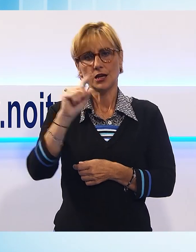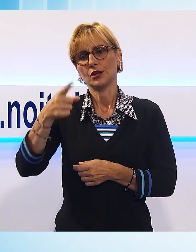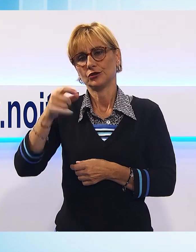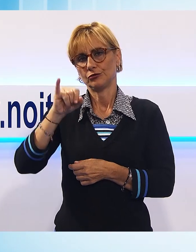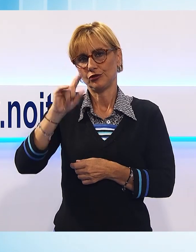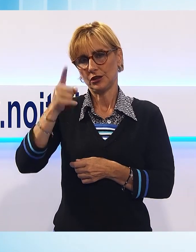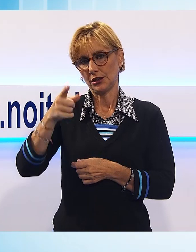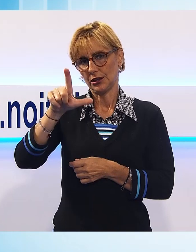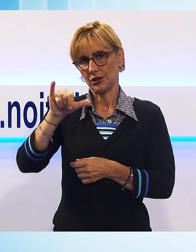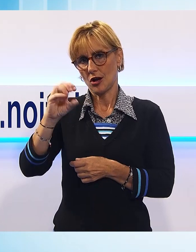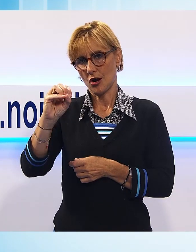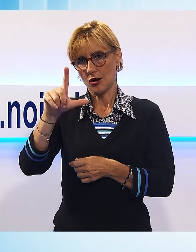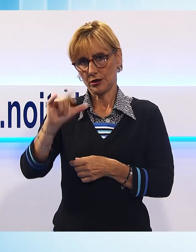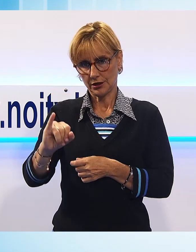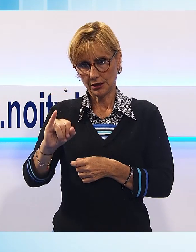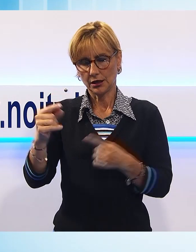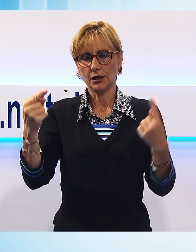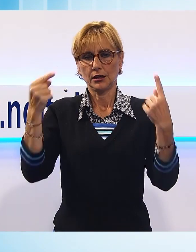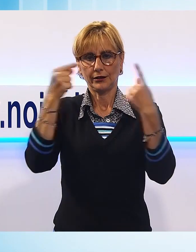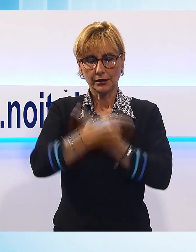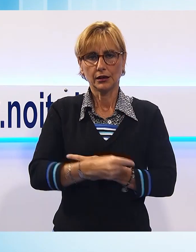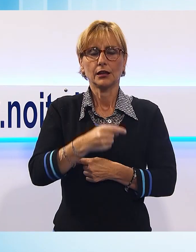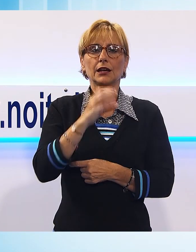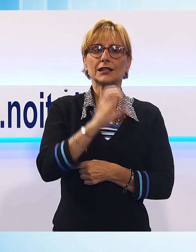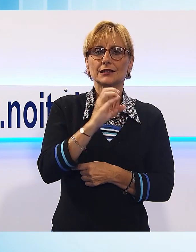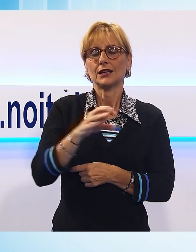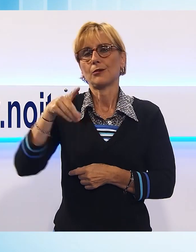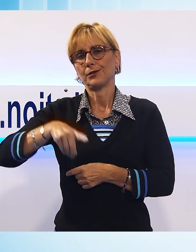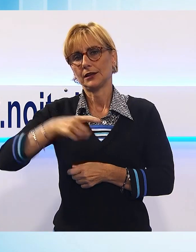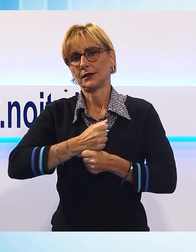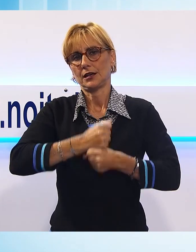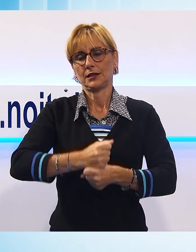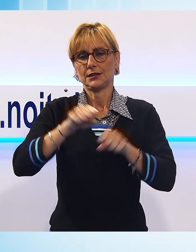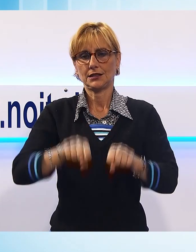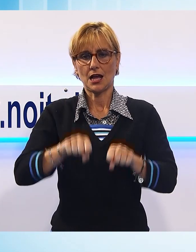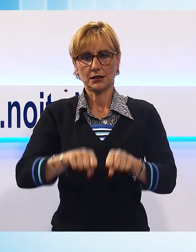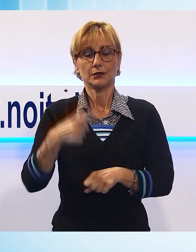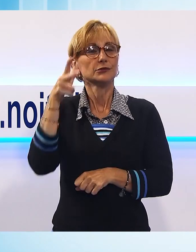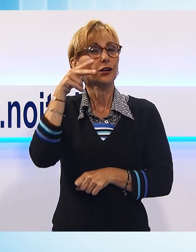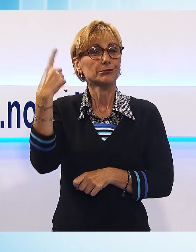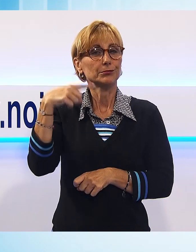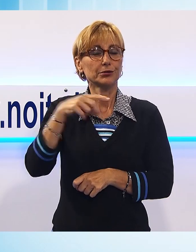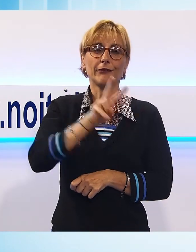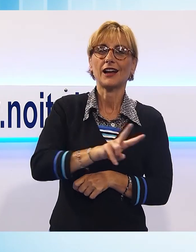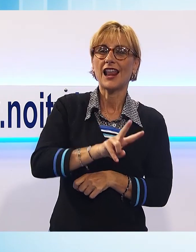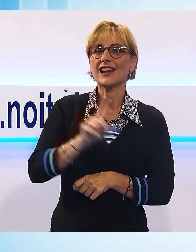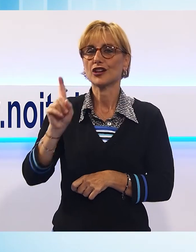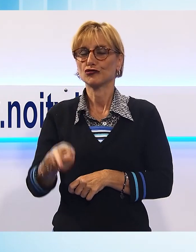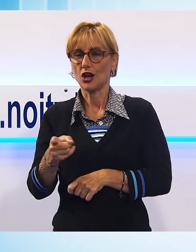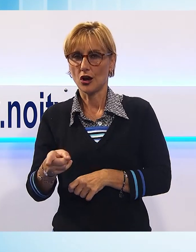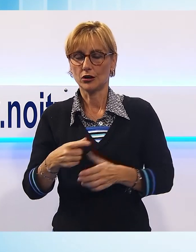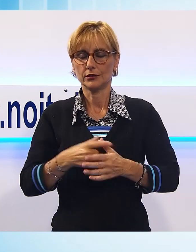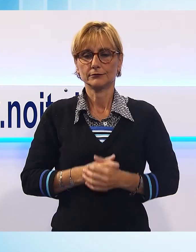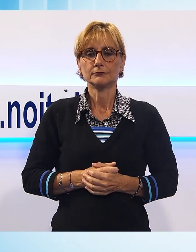in capo alla consigliera Cristina Petretti, la delega alla Sanità. Ecco qua Valeria Giglioli. La decisione è stata assunta dal